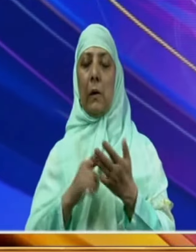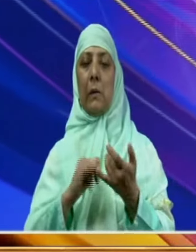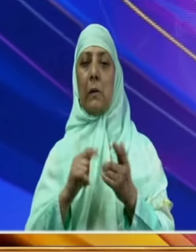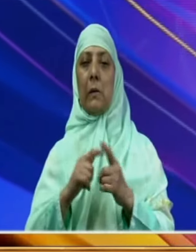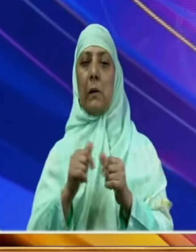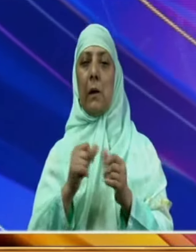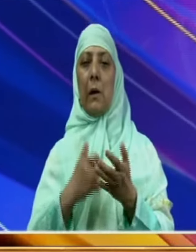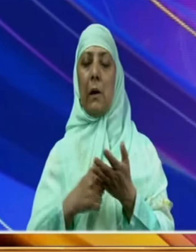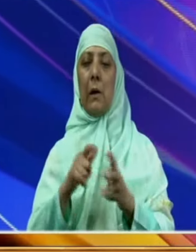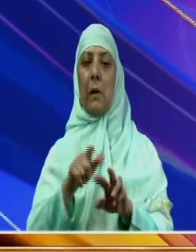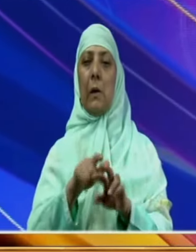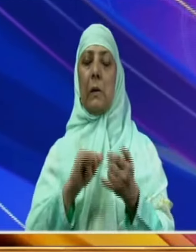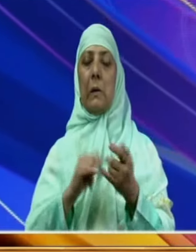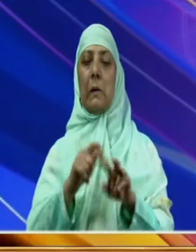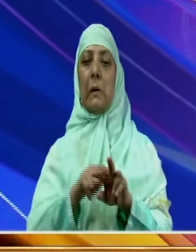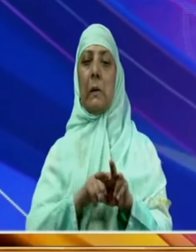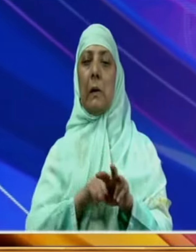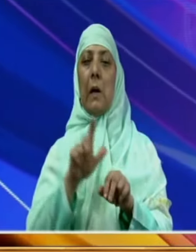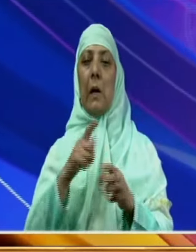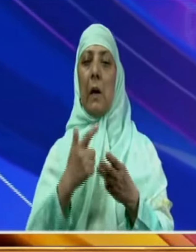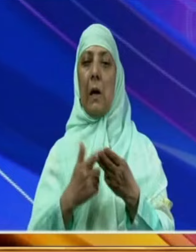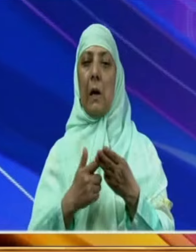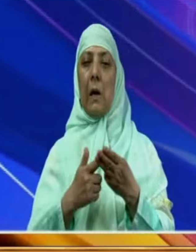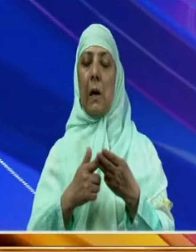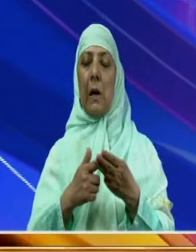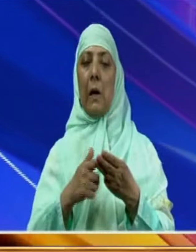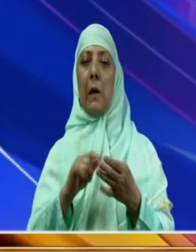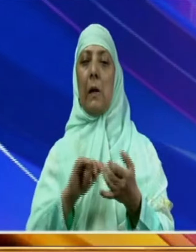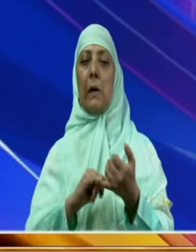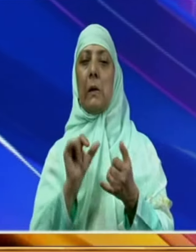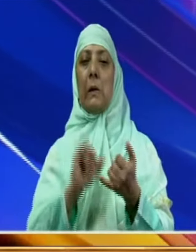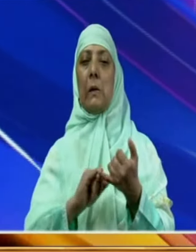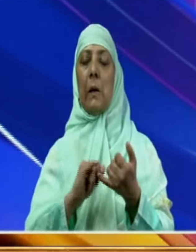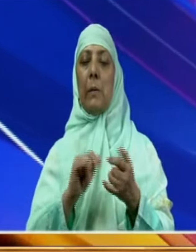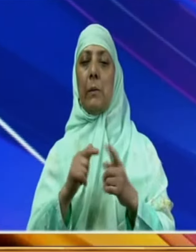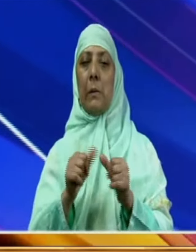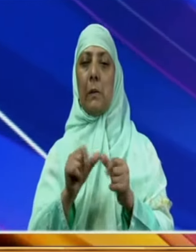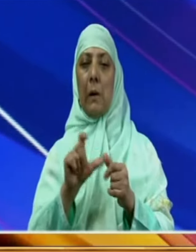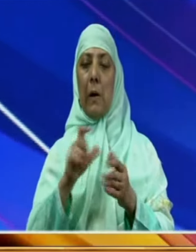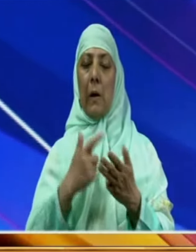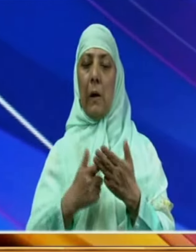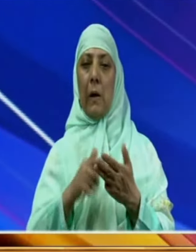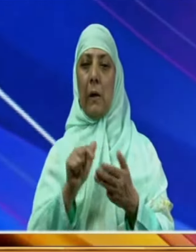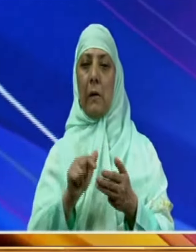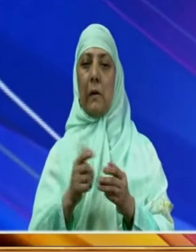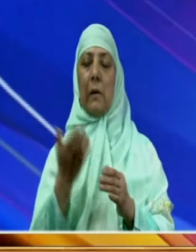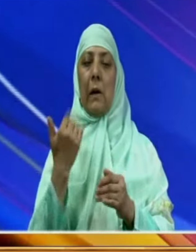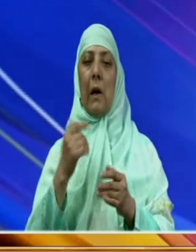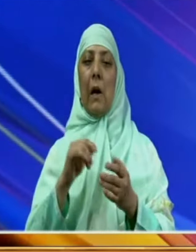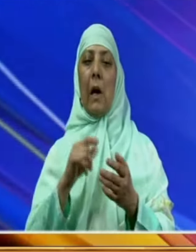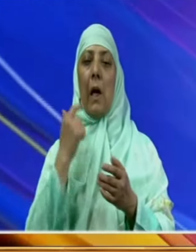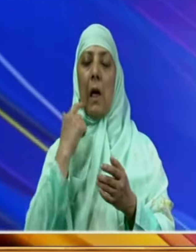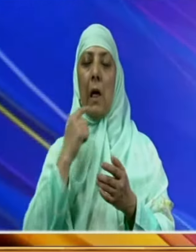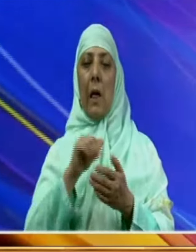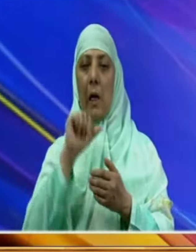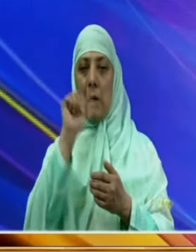سیٹائل اینڈ سالسٹینس ان ہندی سینیما کی رسمی رنمائی انجام دی